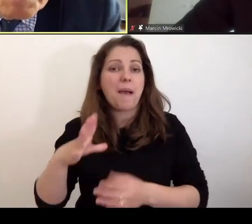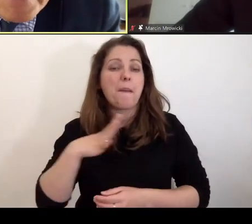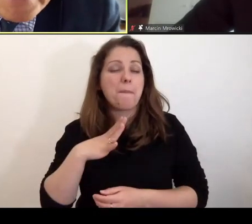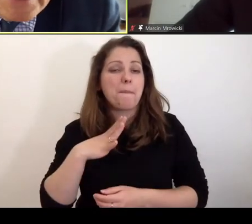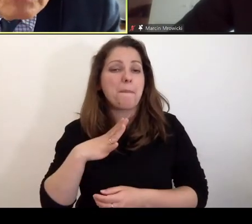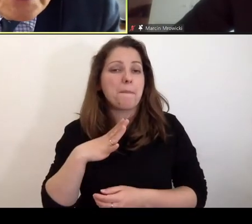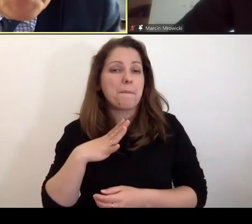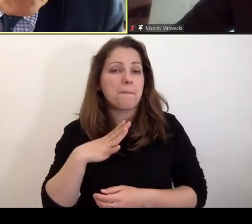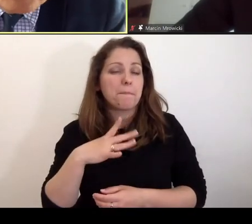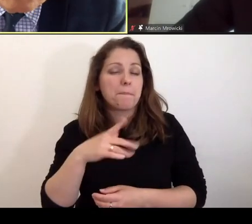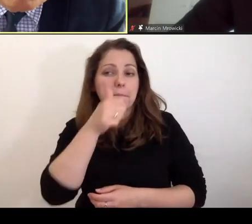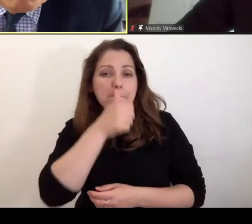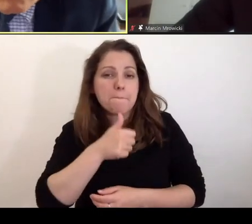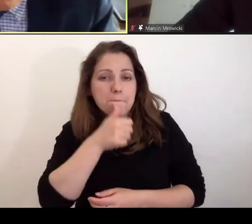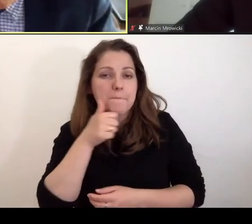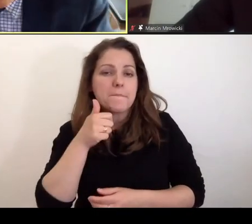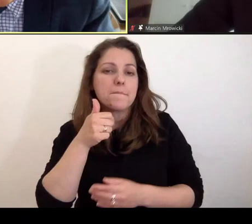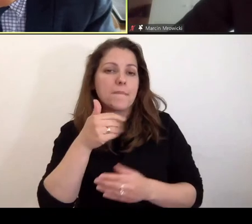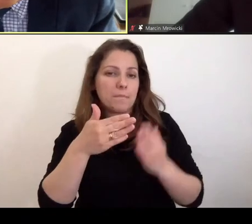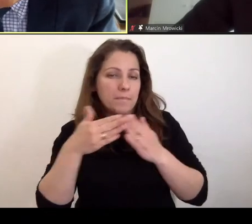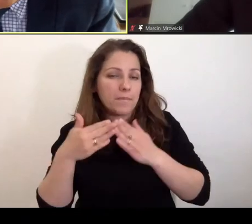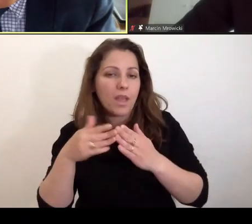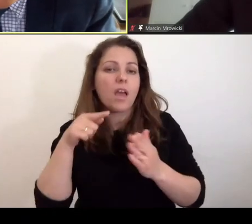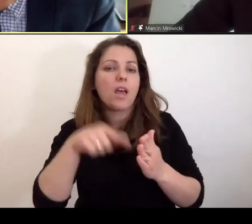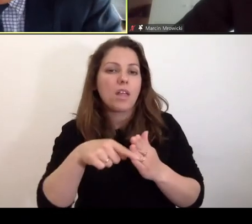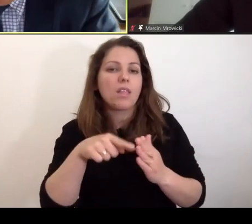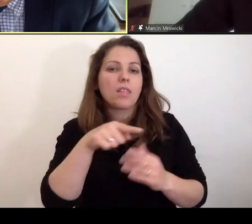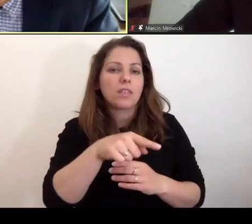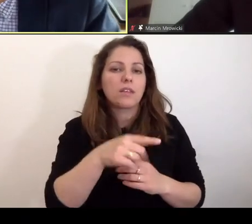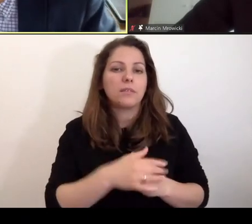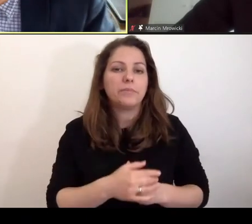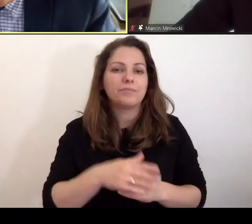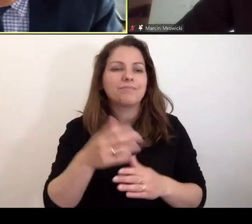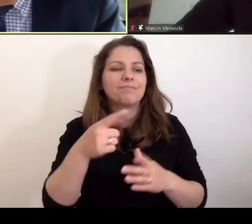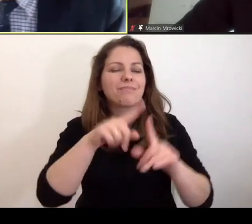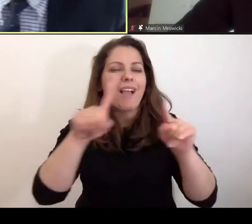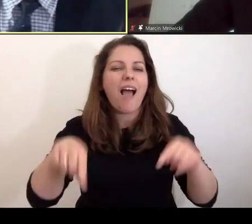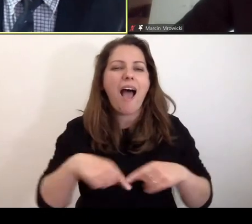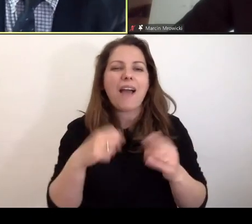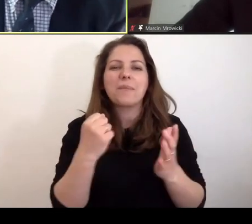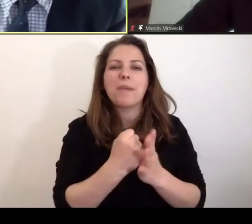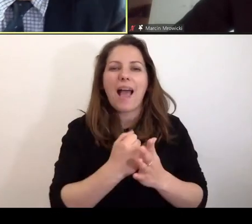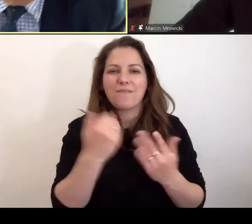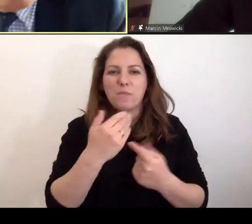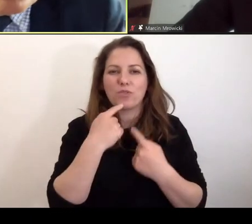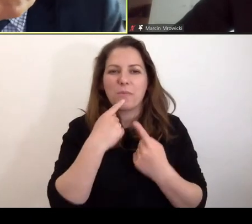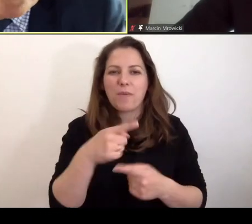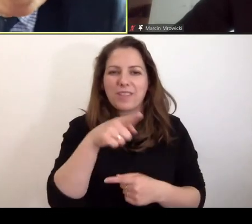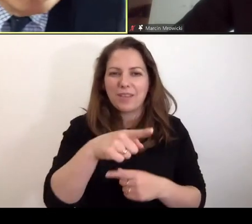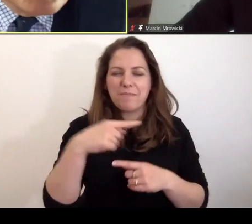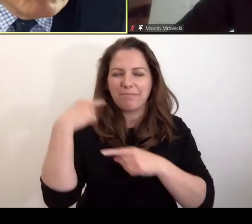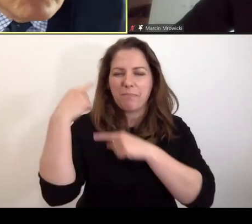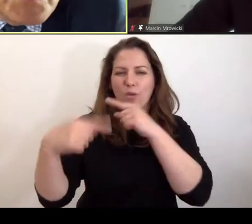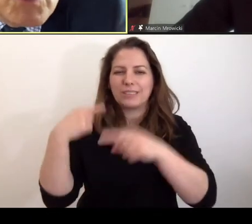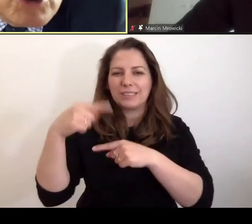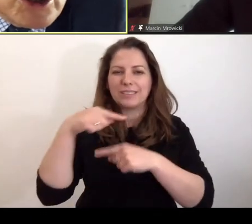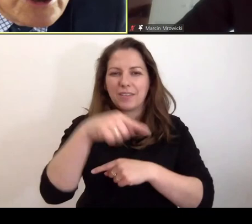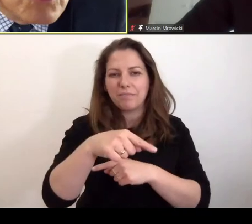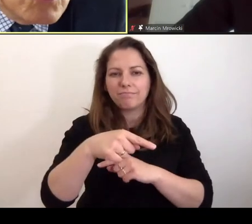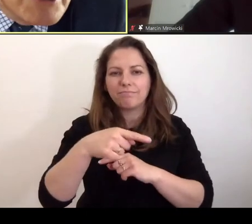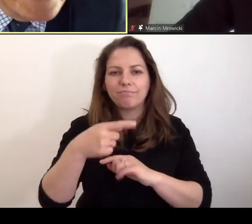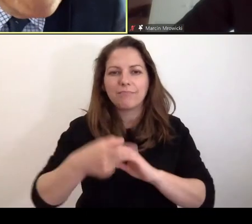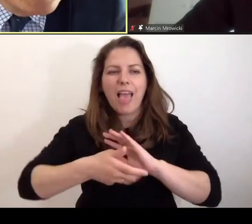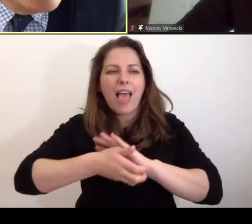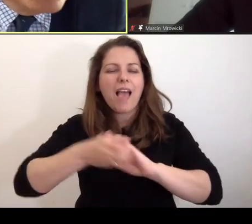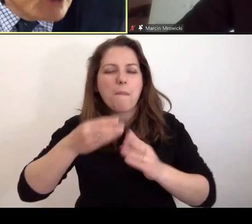zadajona, że prokurator chowałby sobie do rynkowa jakieś asy, które w pewnym momencie mógł podczas tej procesowej gry wyciągnąć i położyć